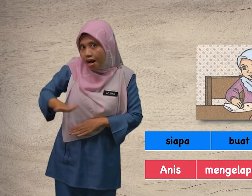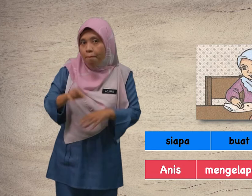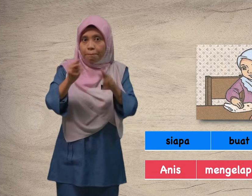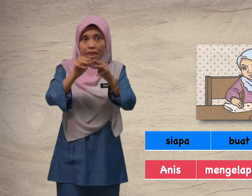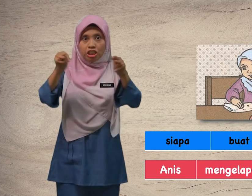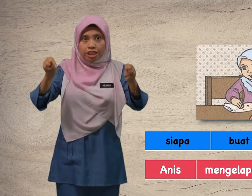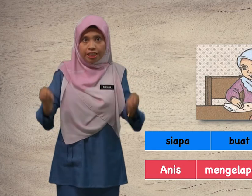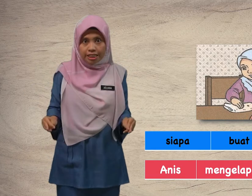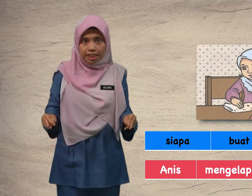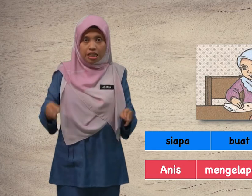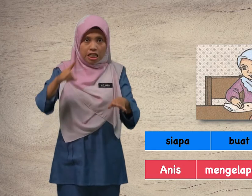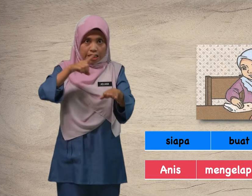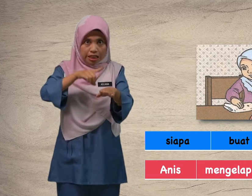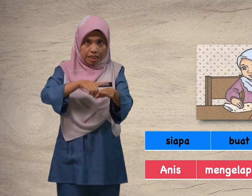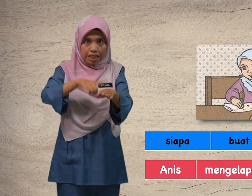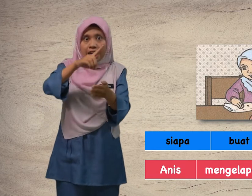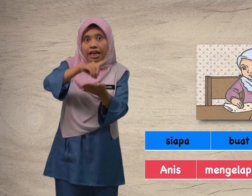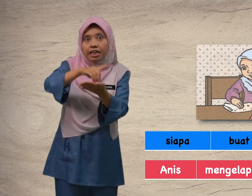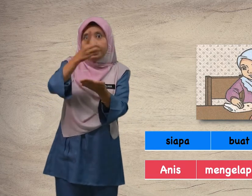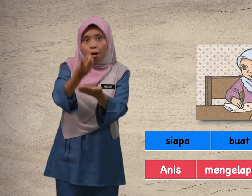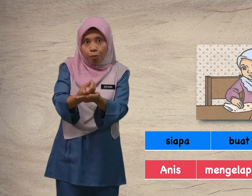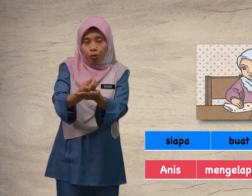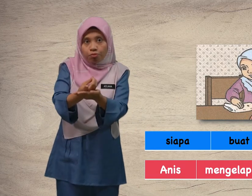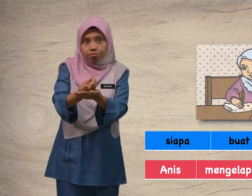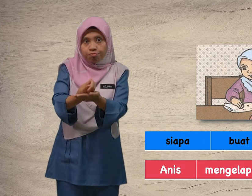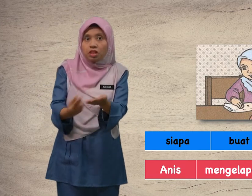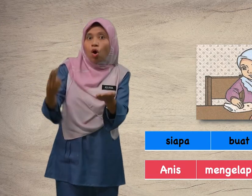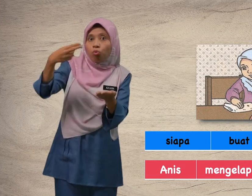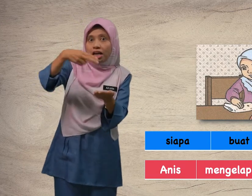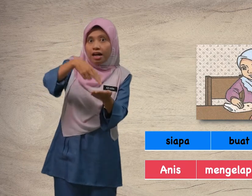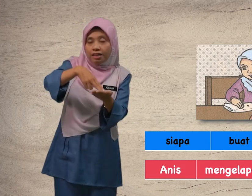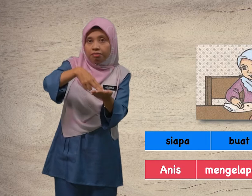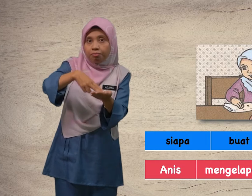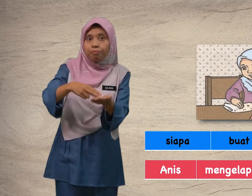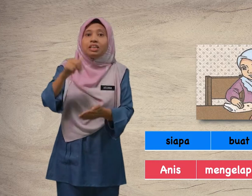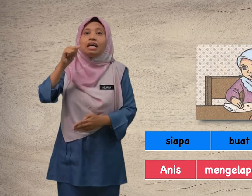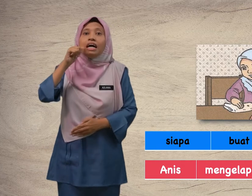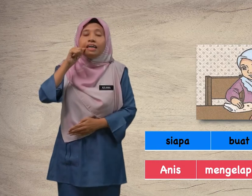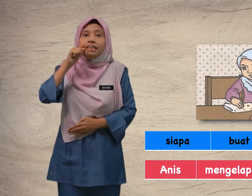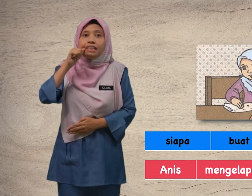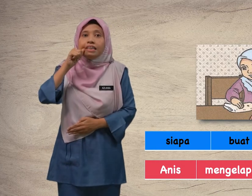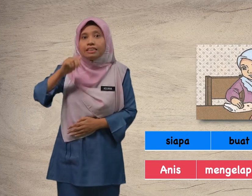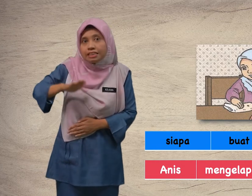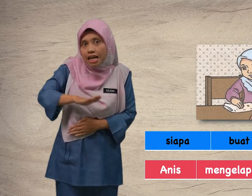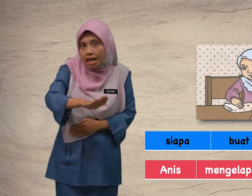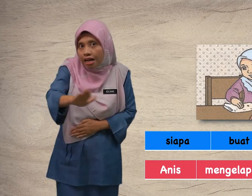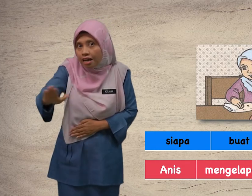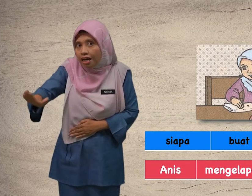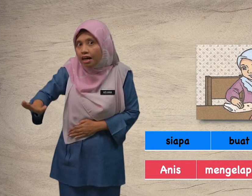meja di dapur. Ulang. Anis lap